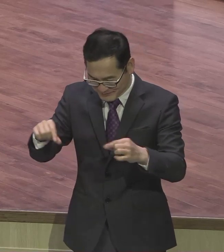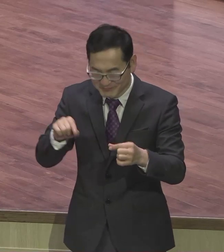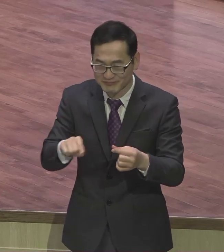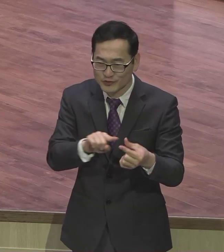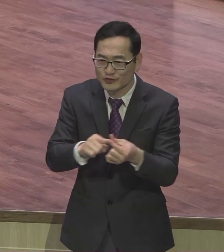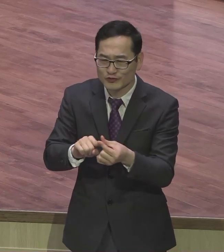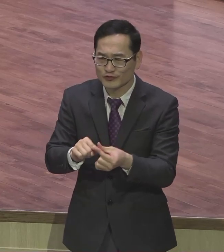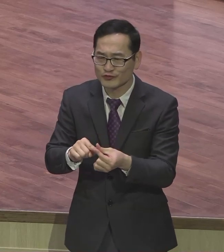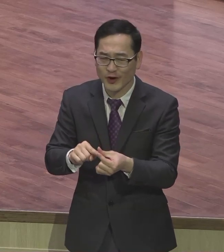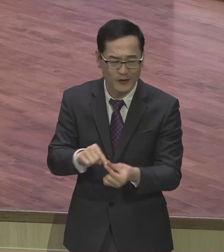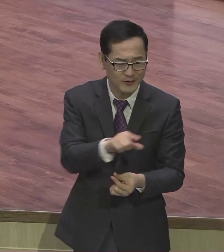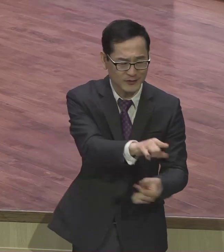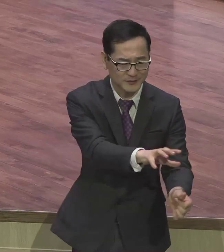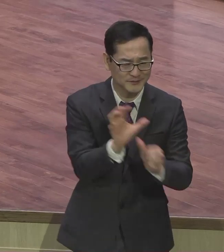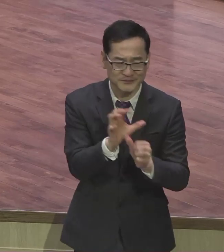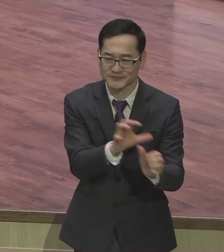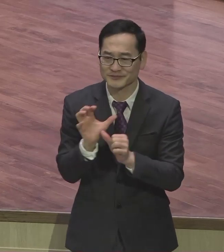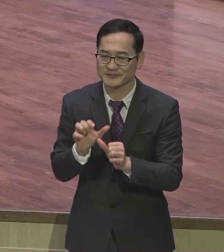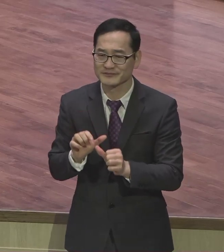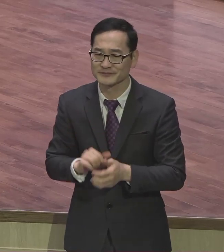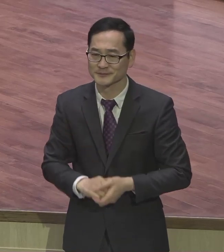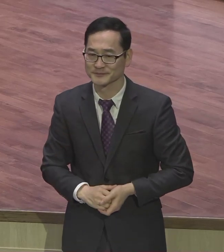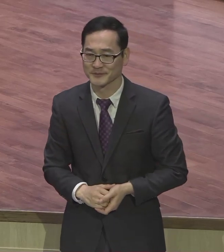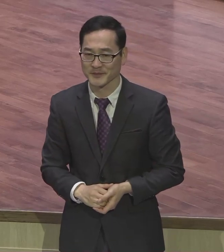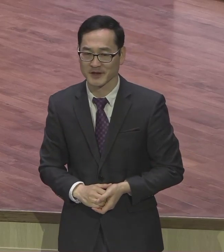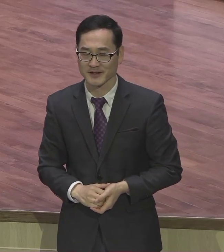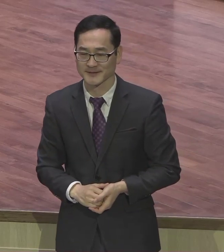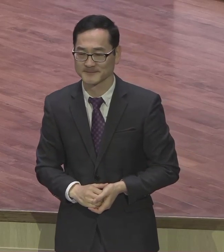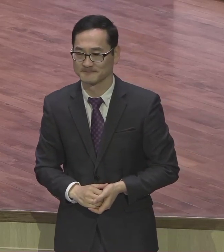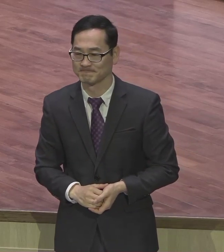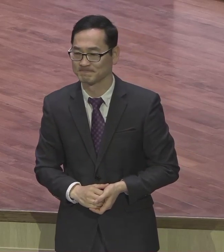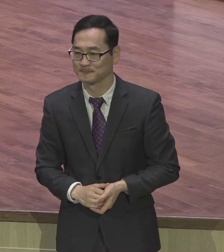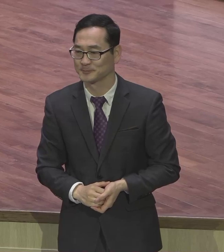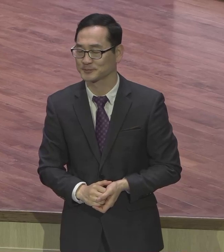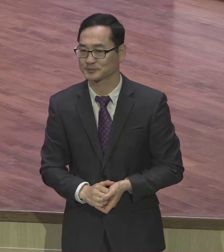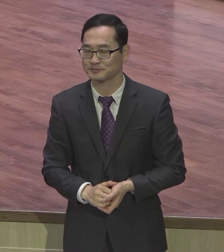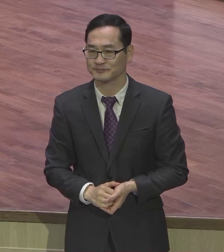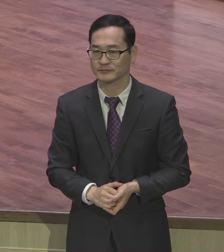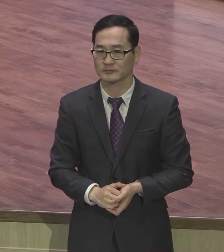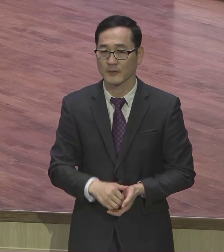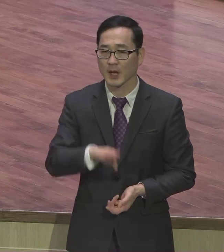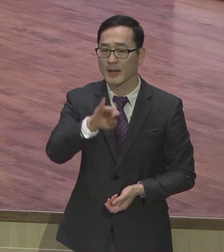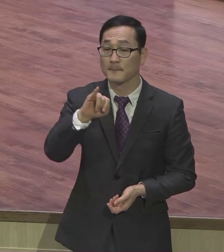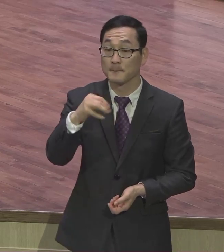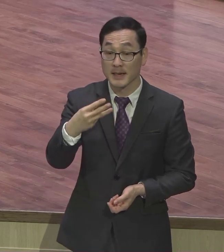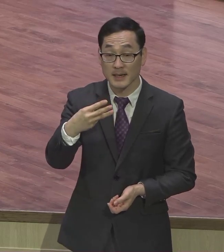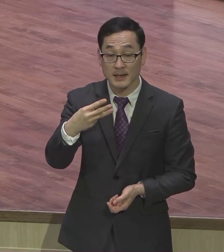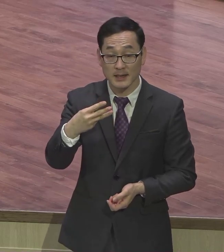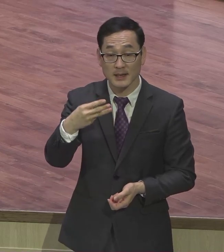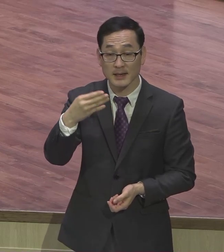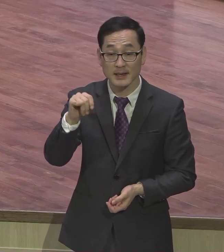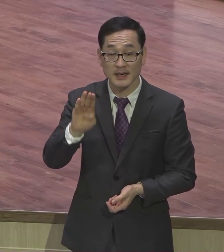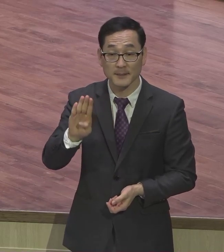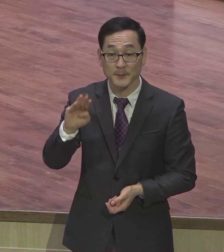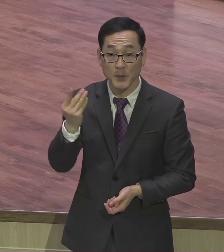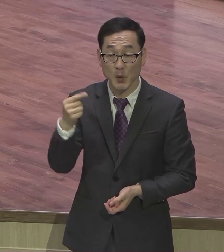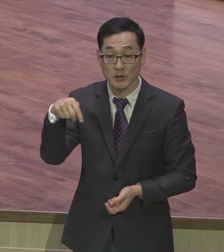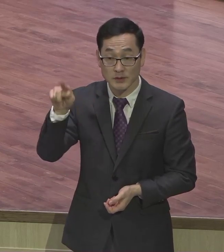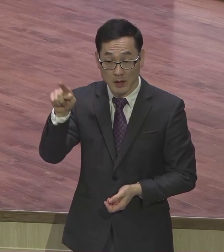성경 구절들을 가르칩니다 이 빌리포스 내용을 보면 이